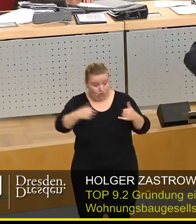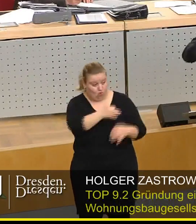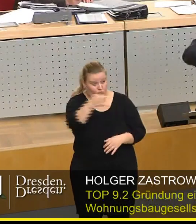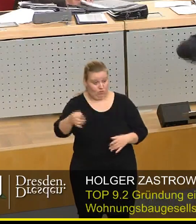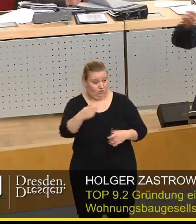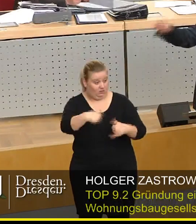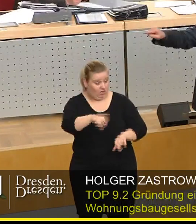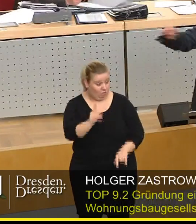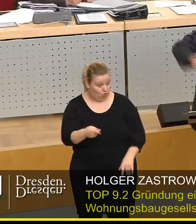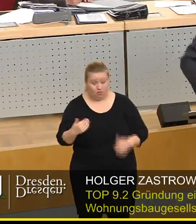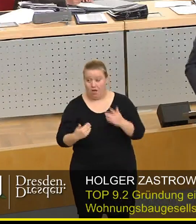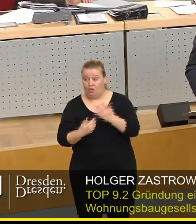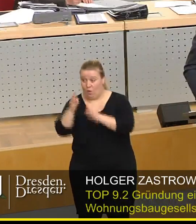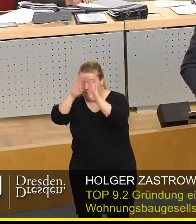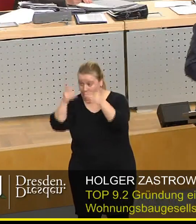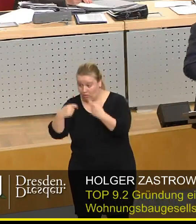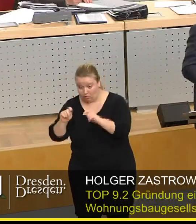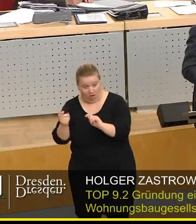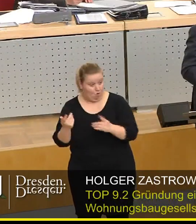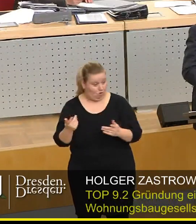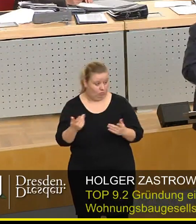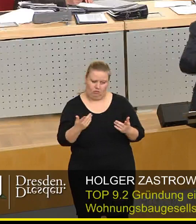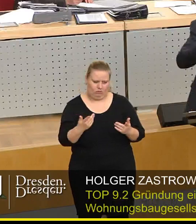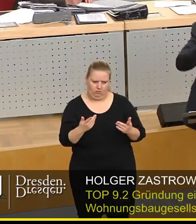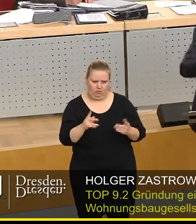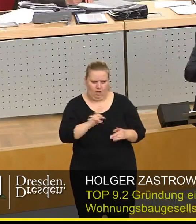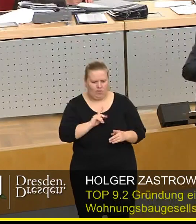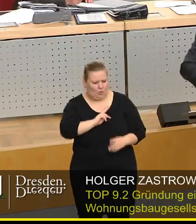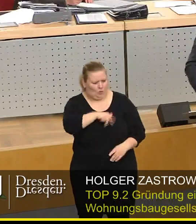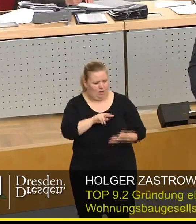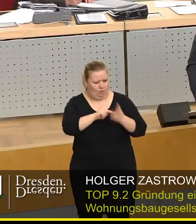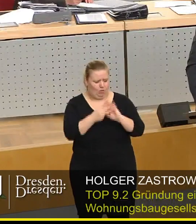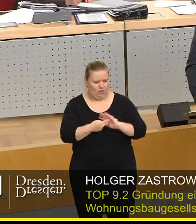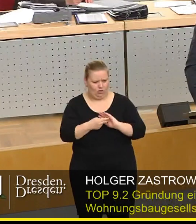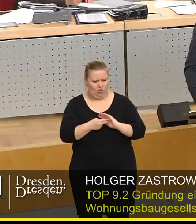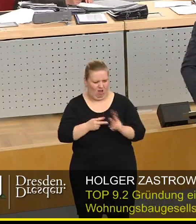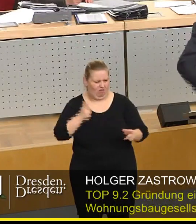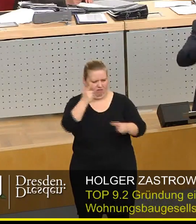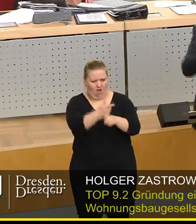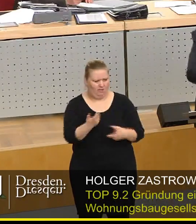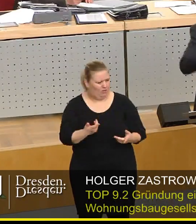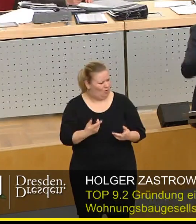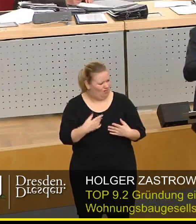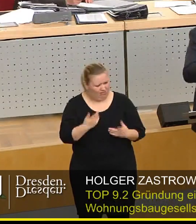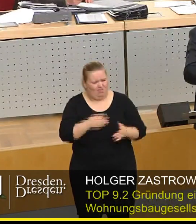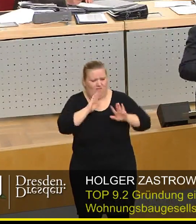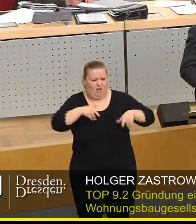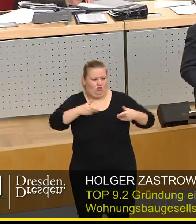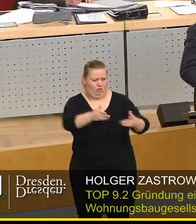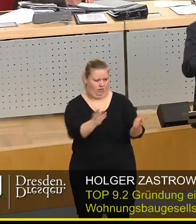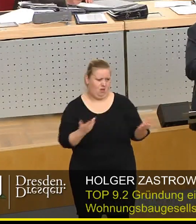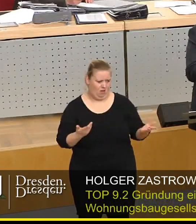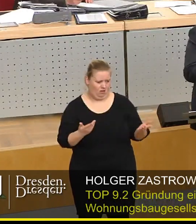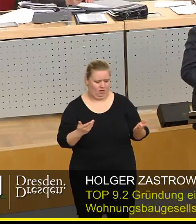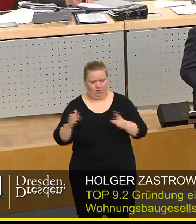umzuziehen? Sollen dann neue Häuser gebaut werden? Das, was Sie machen, ist selbst aus sozialpolitischer Verantwortung hinaus genau der falsche